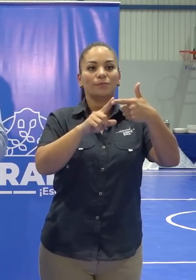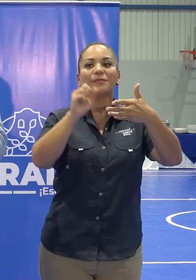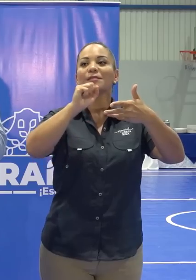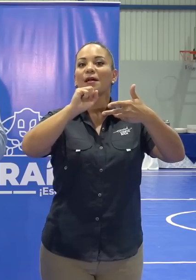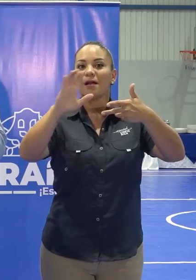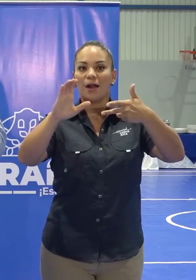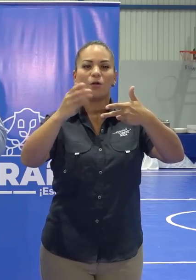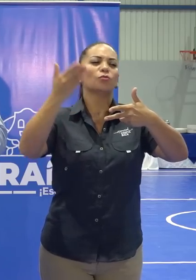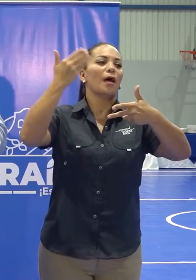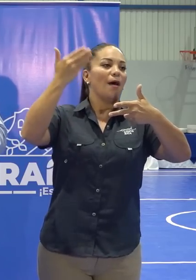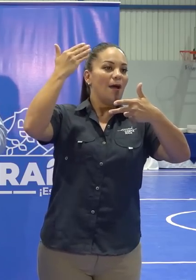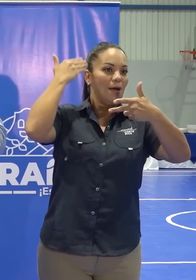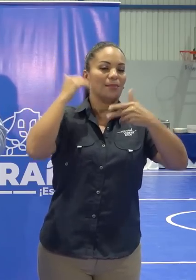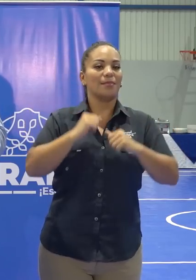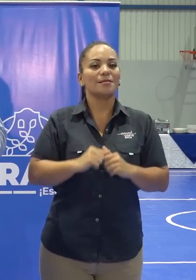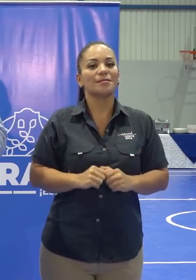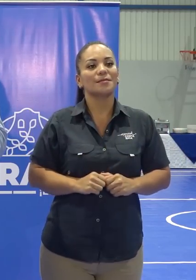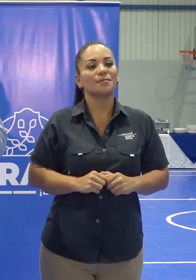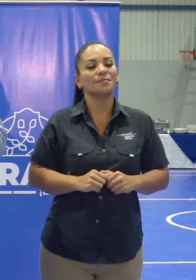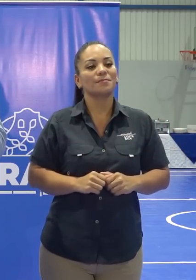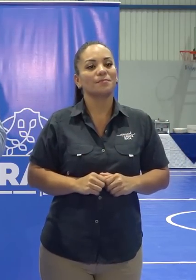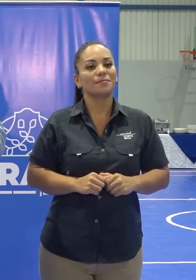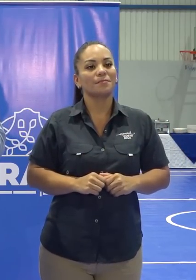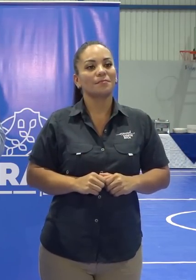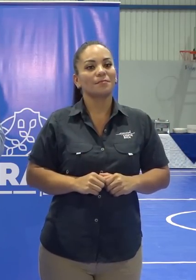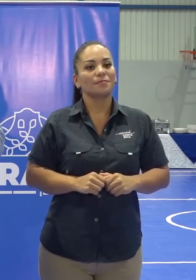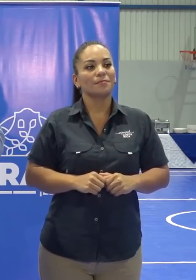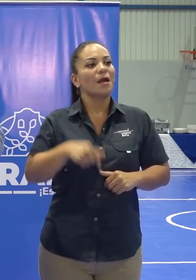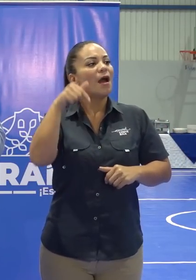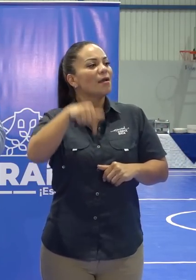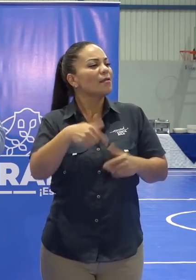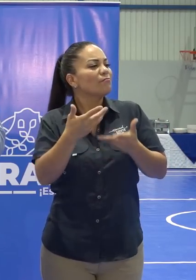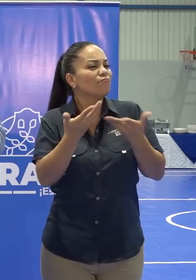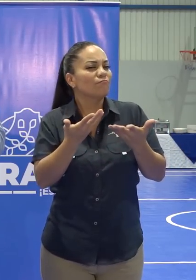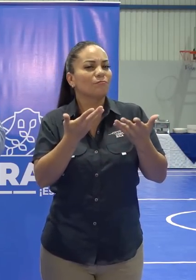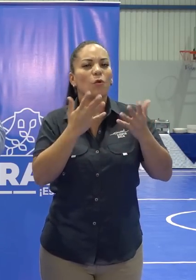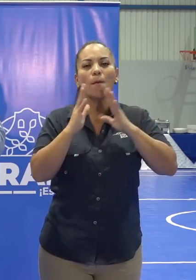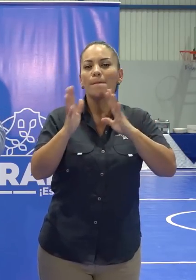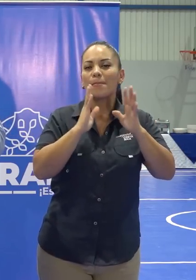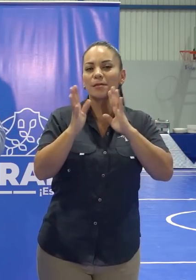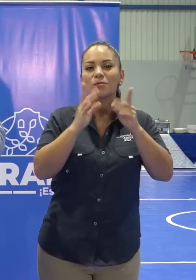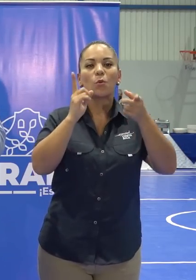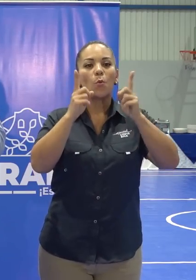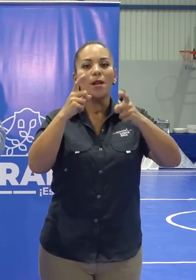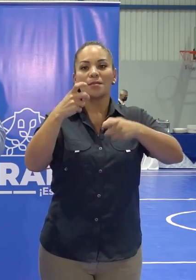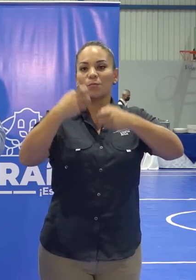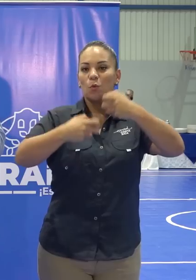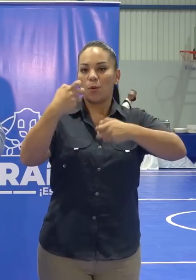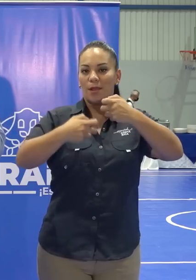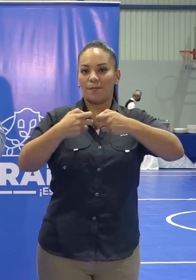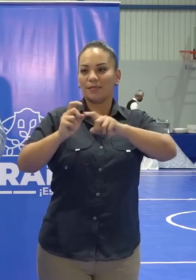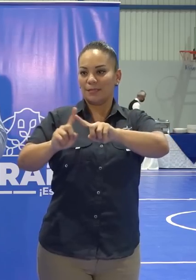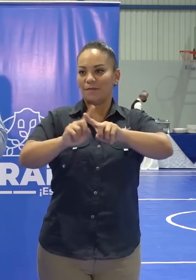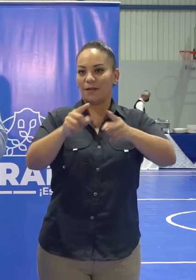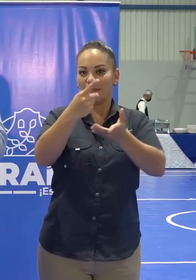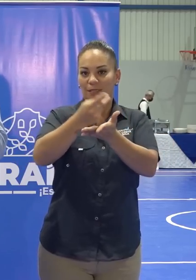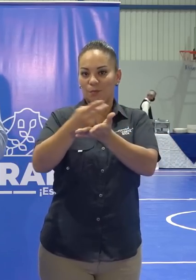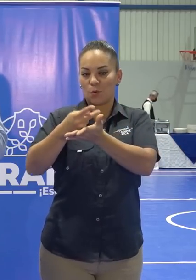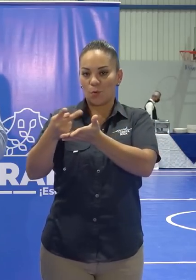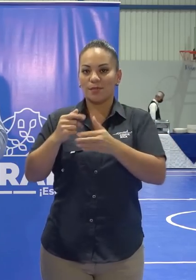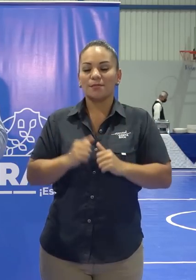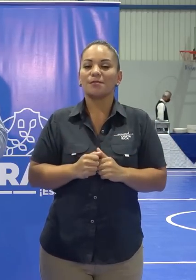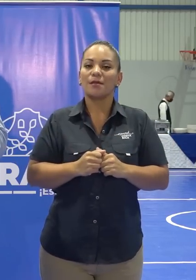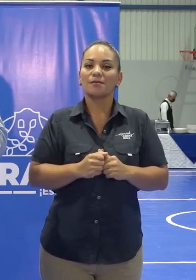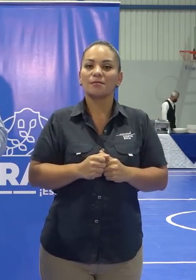Carlos antes. es una conversación, cuáles son los problemas de cada provincia, qué